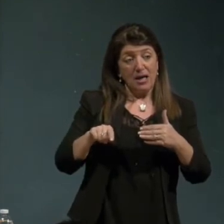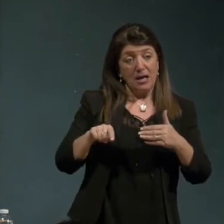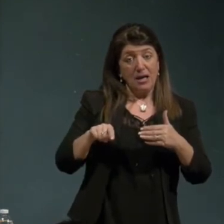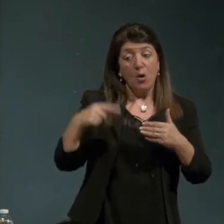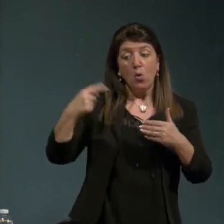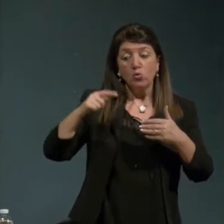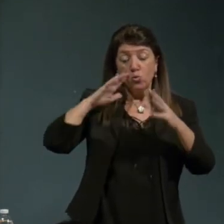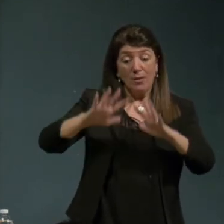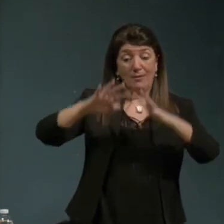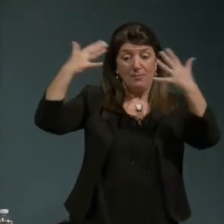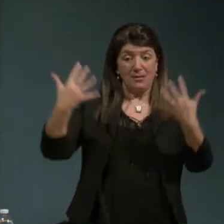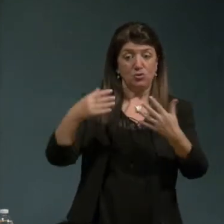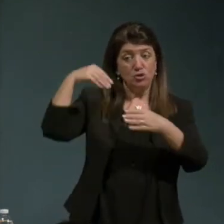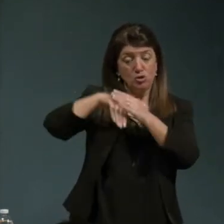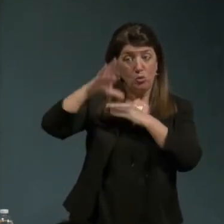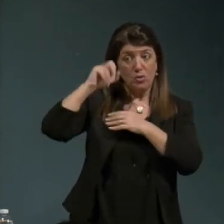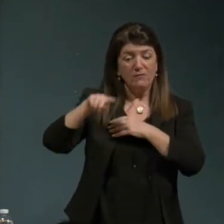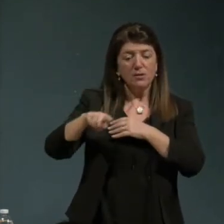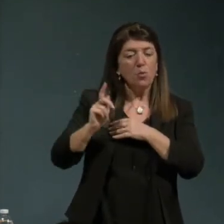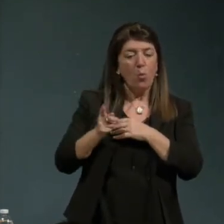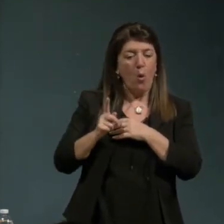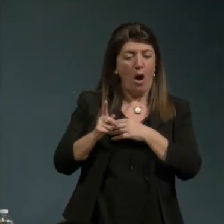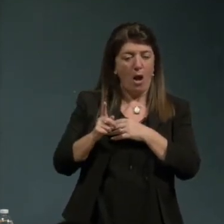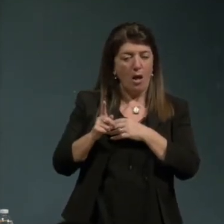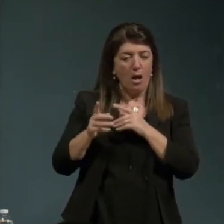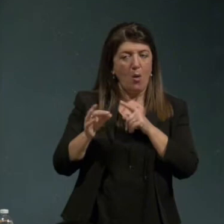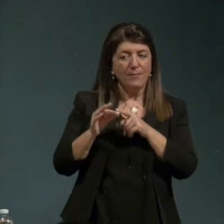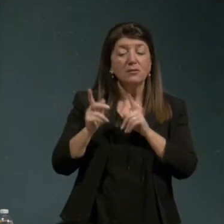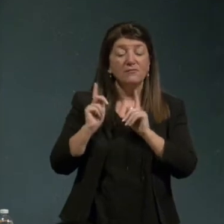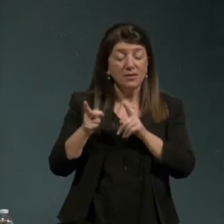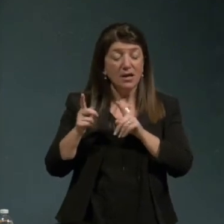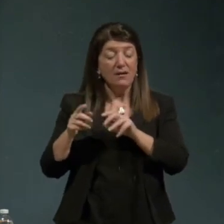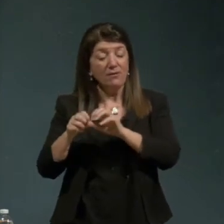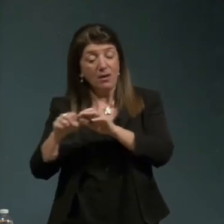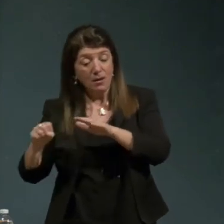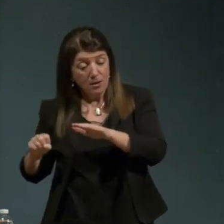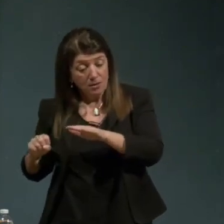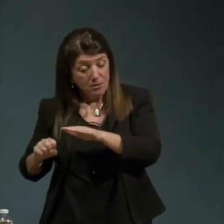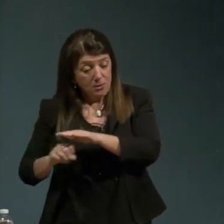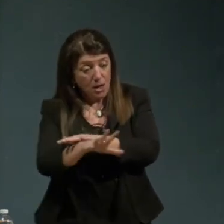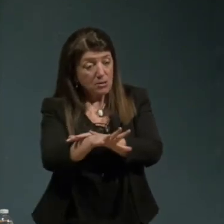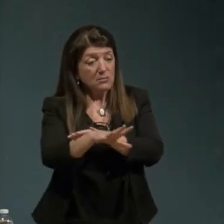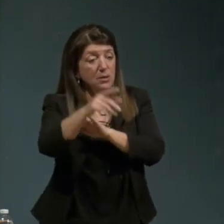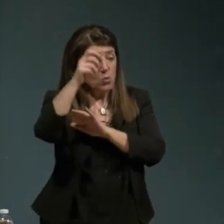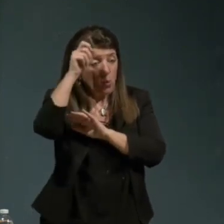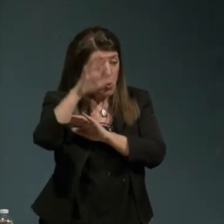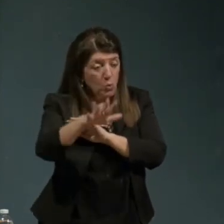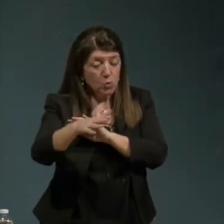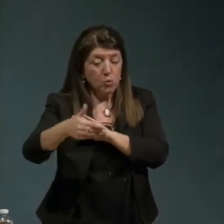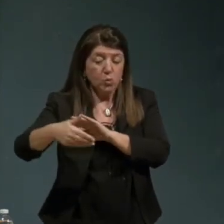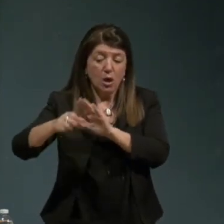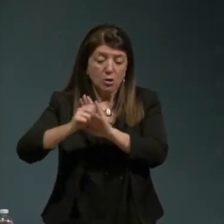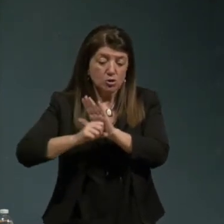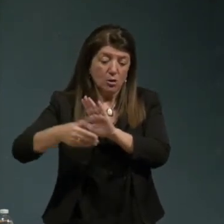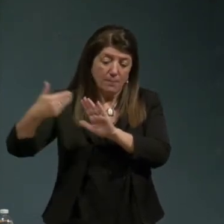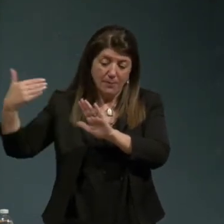'università è la trasmissione della cultura del passato e oggi pensiamo non